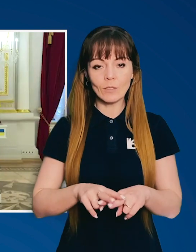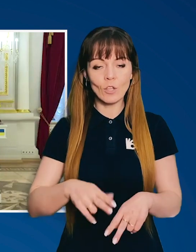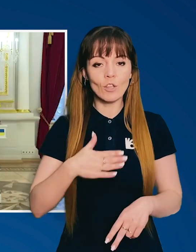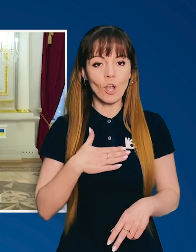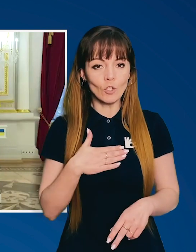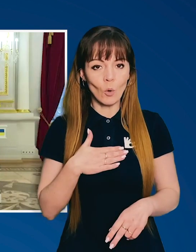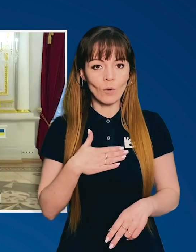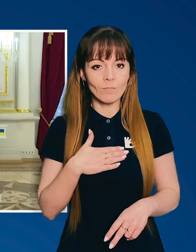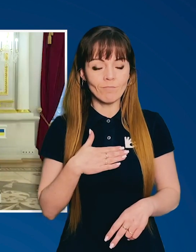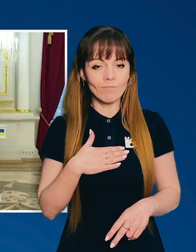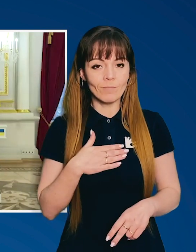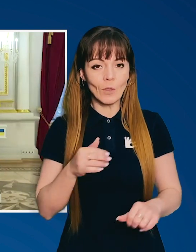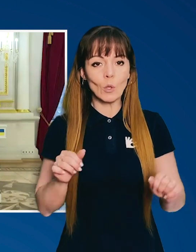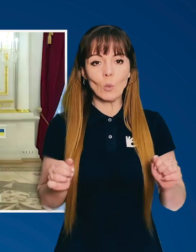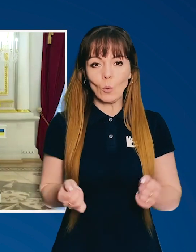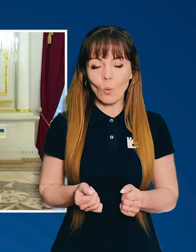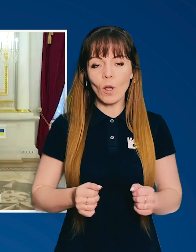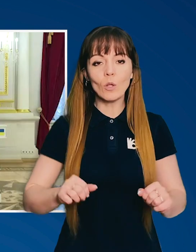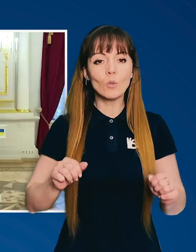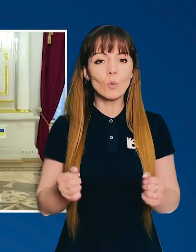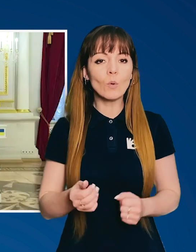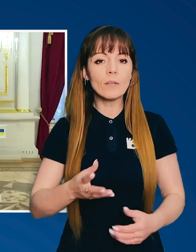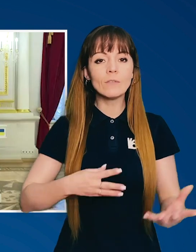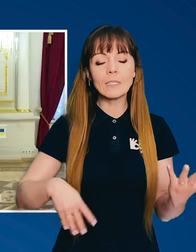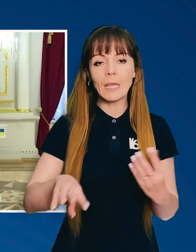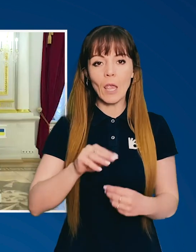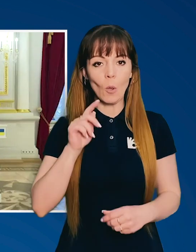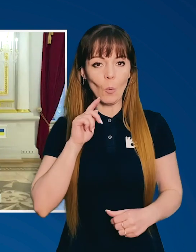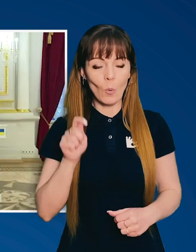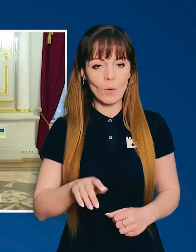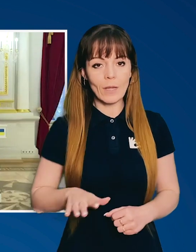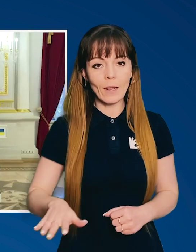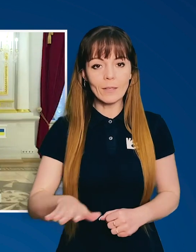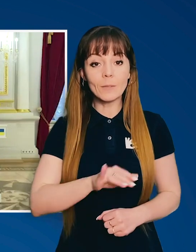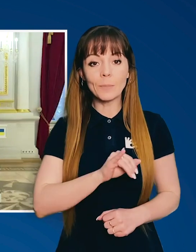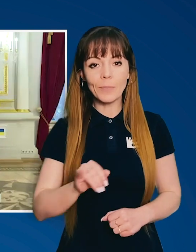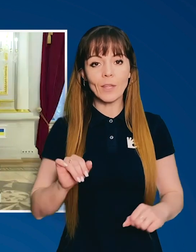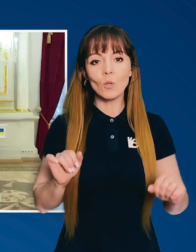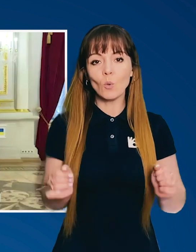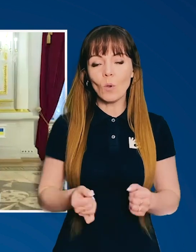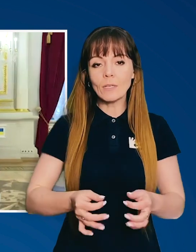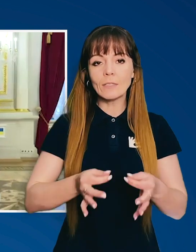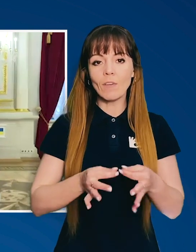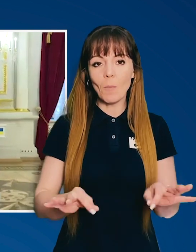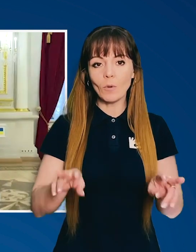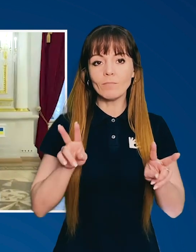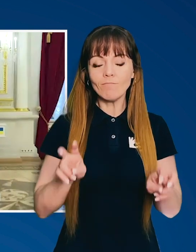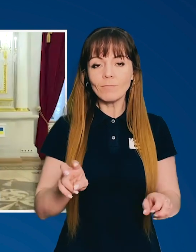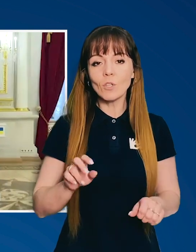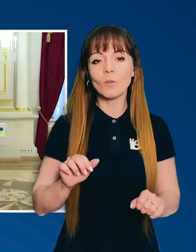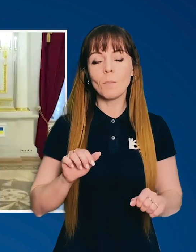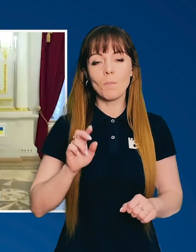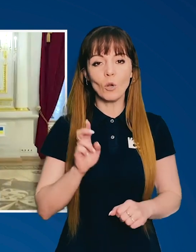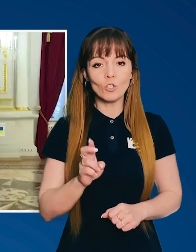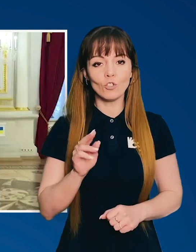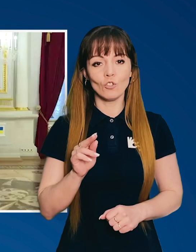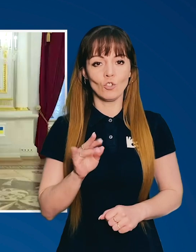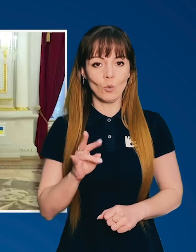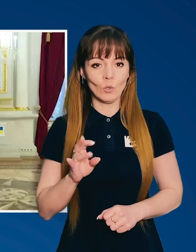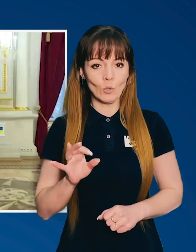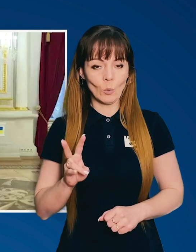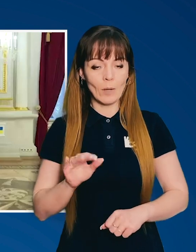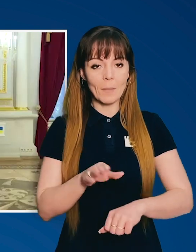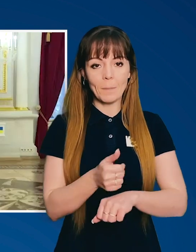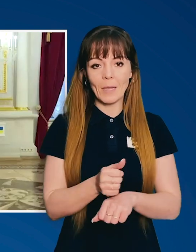в нашій столиці, нашого друга, друга всієї України і друга свободи Бориса Джонсона,